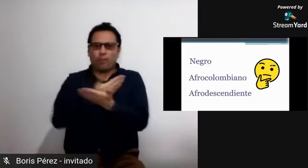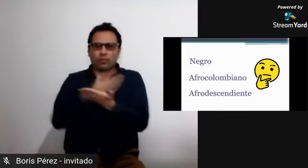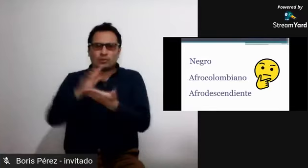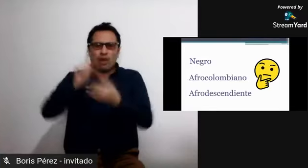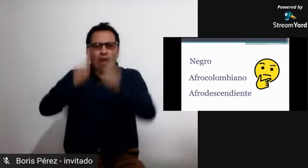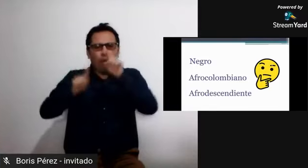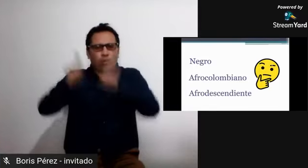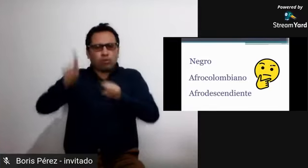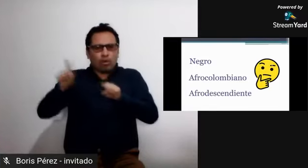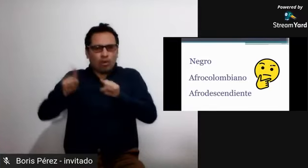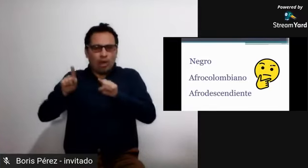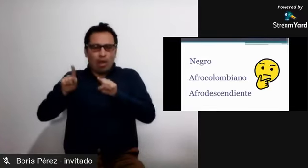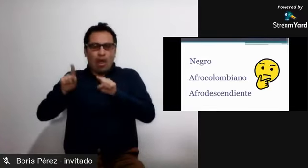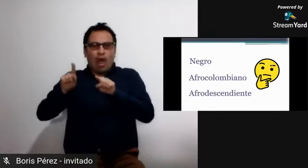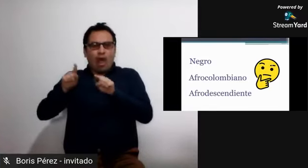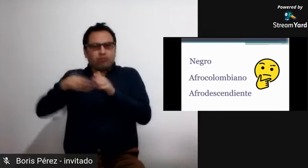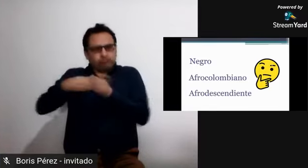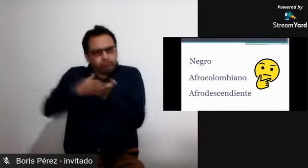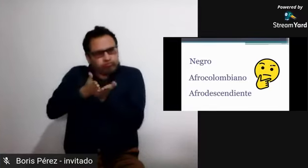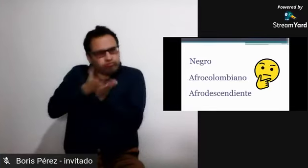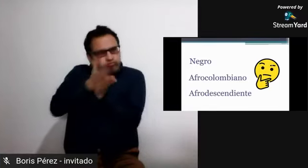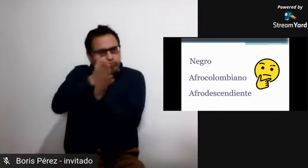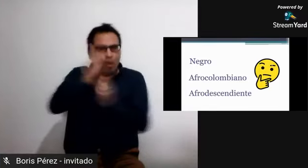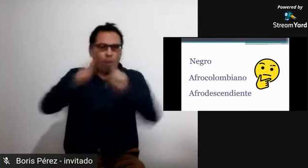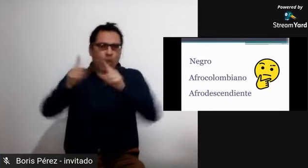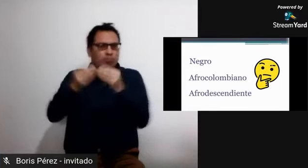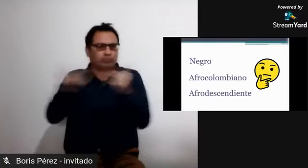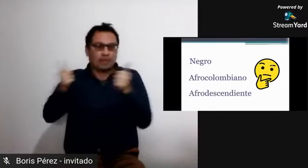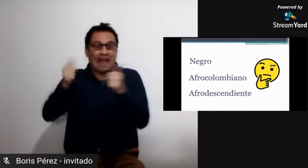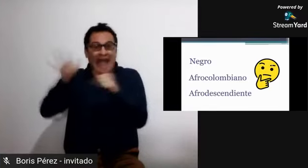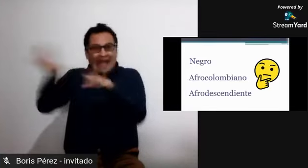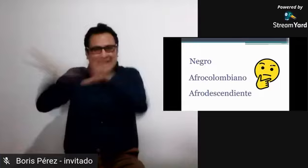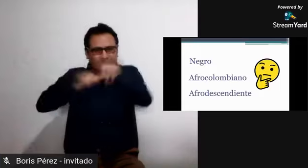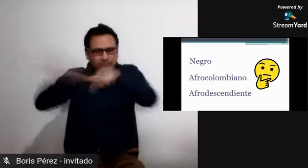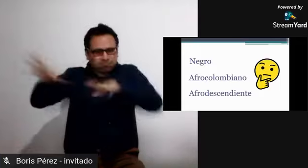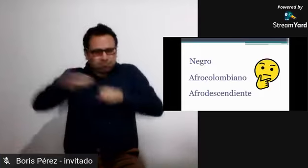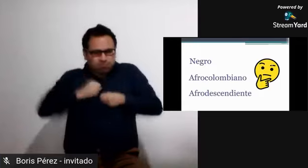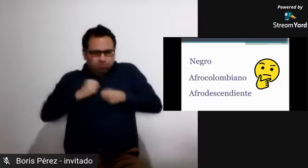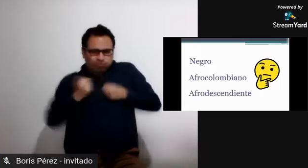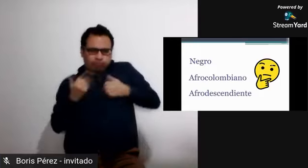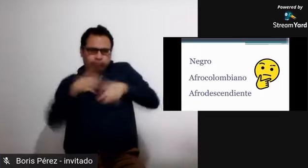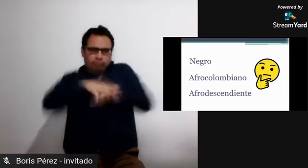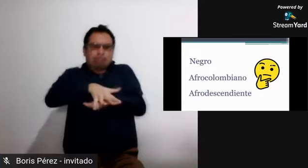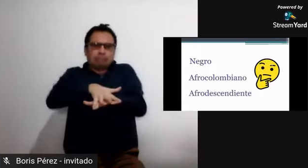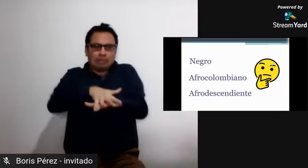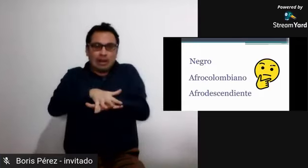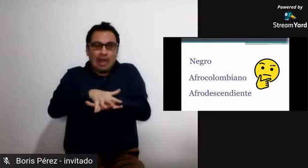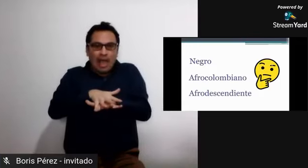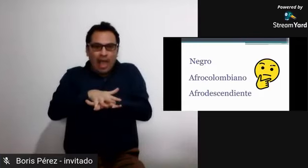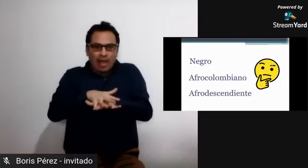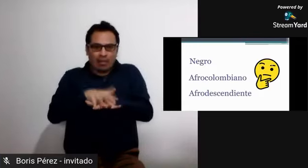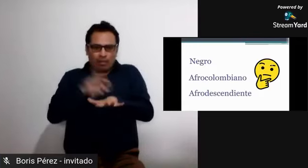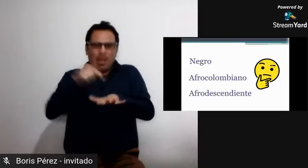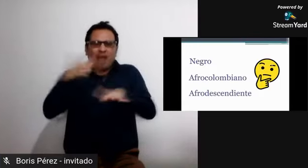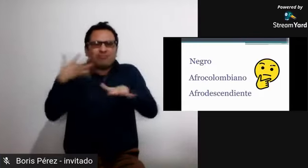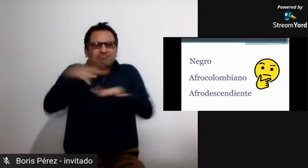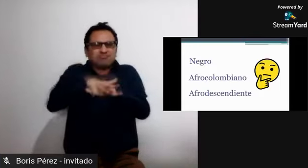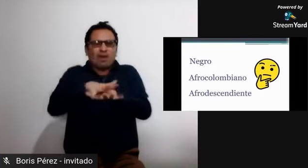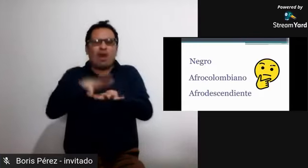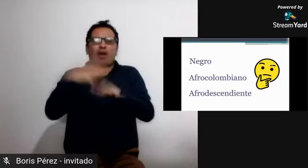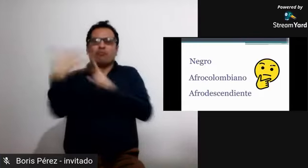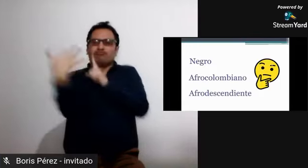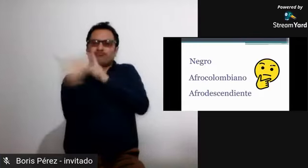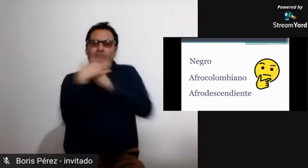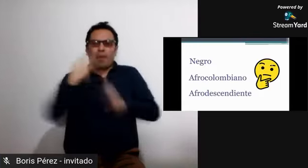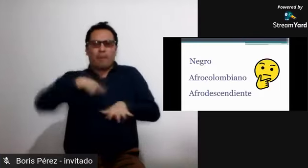para transportarse o migrar a otros países y a otros continentes entonces digamos que para rescatar un